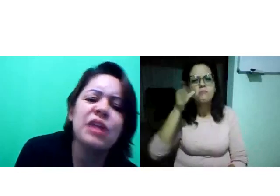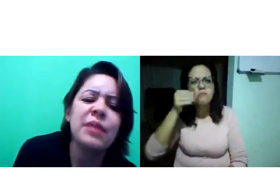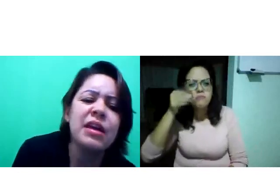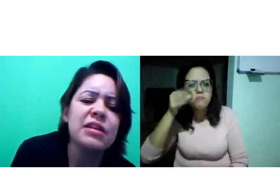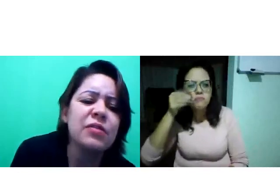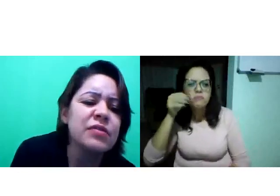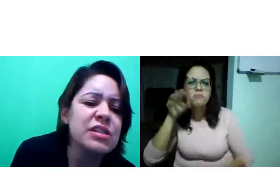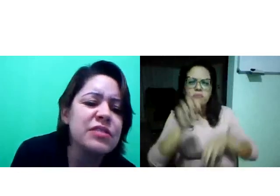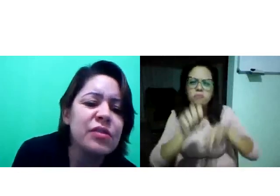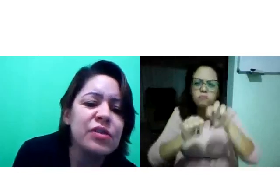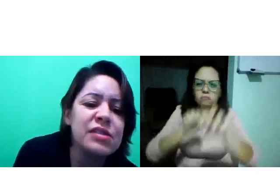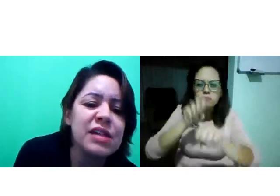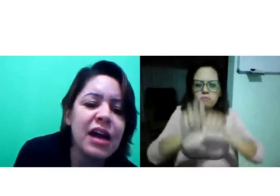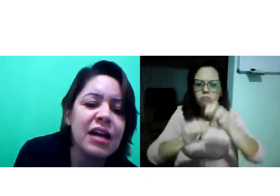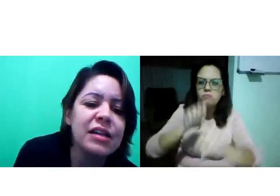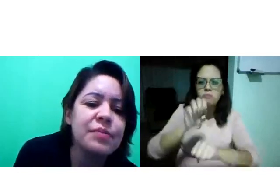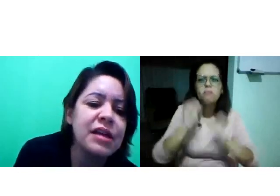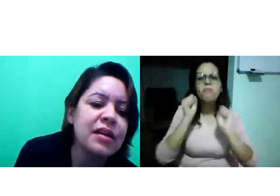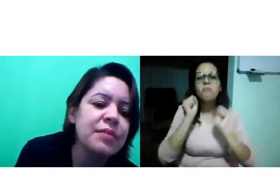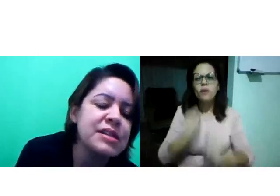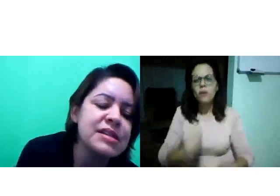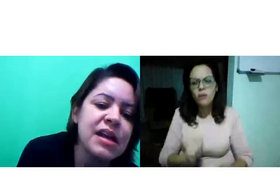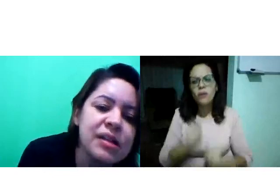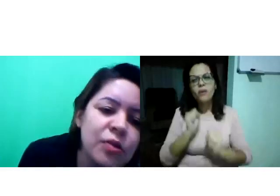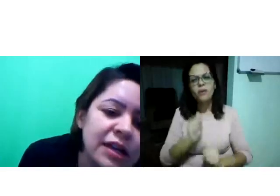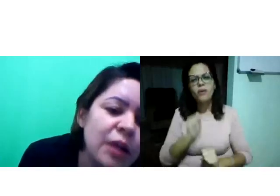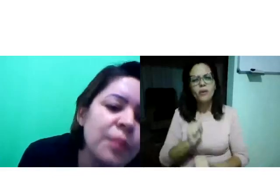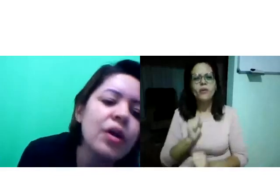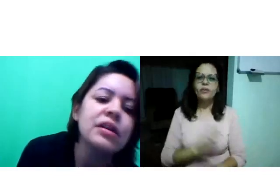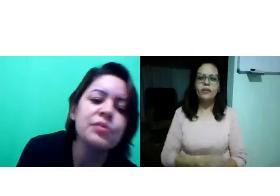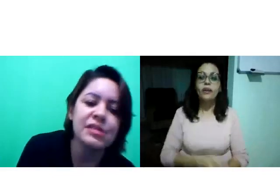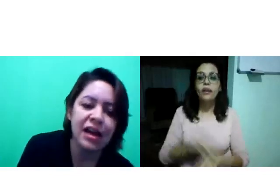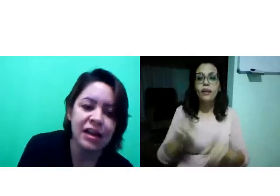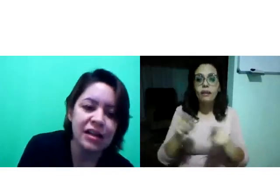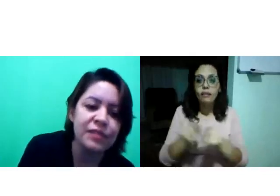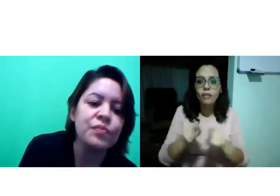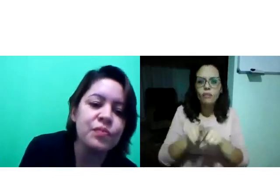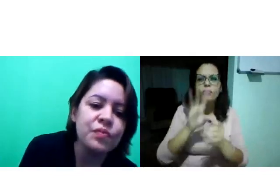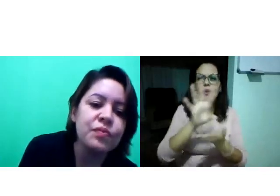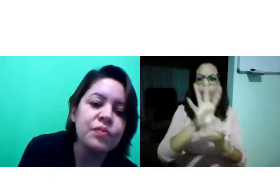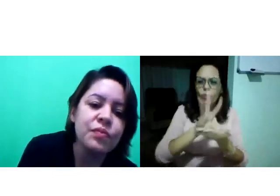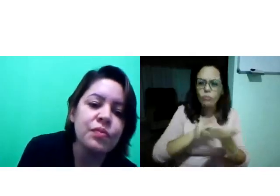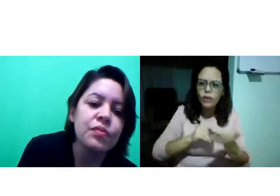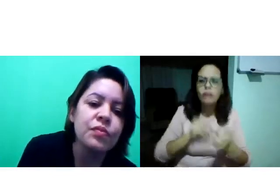dia, futuramente, quando vocês tiverem curiosidade, precisarem de algum material, podem buscar ali.